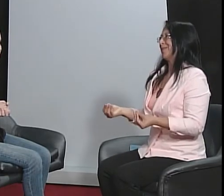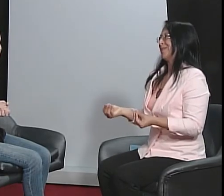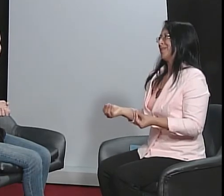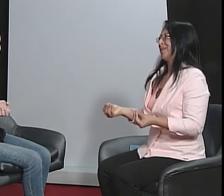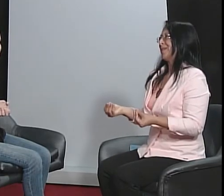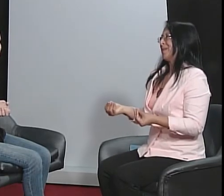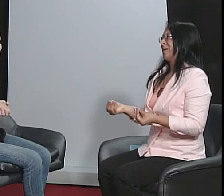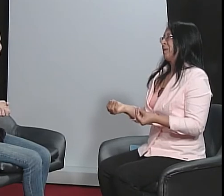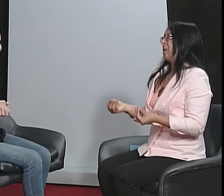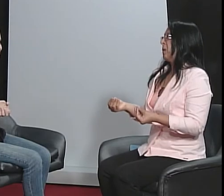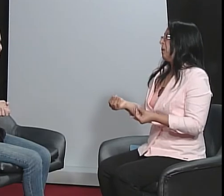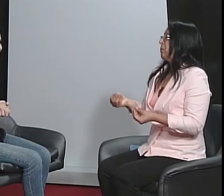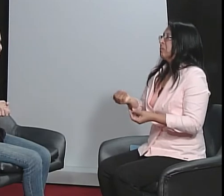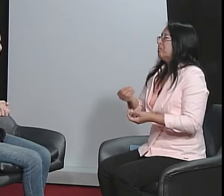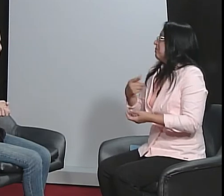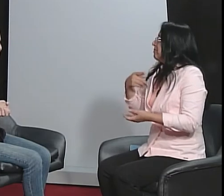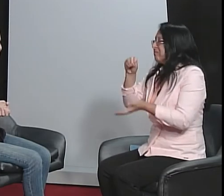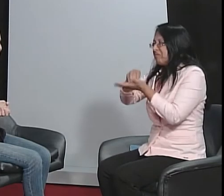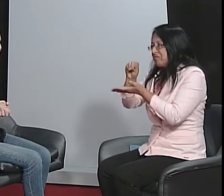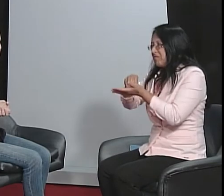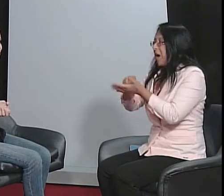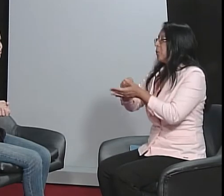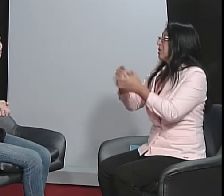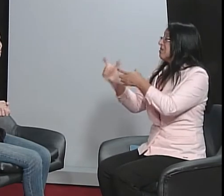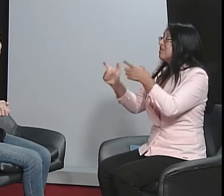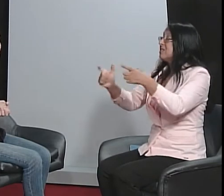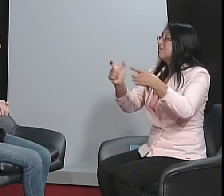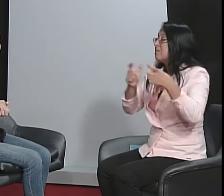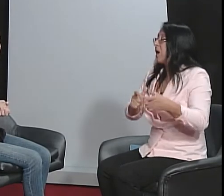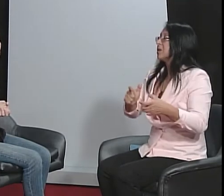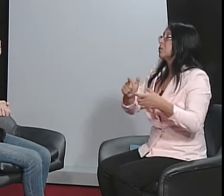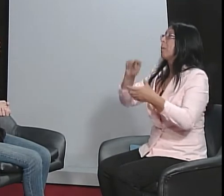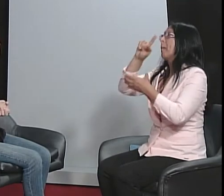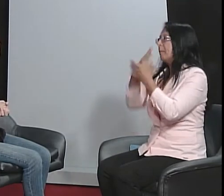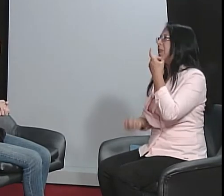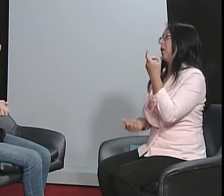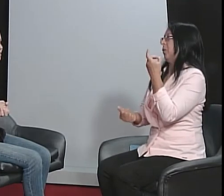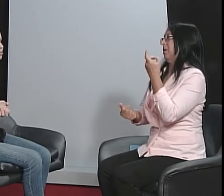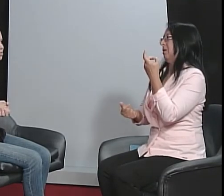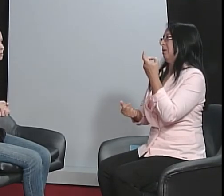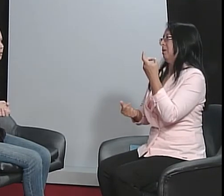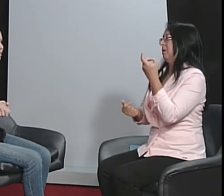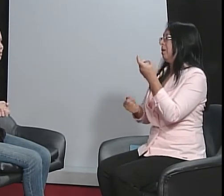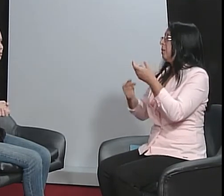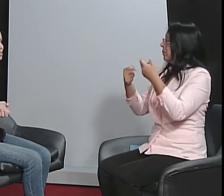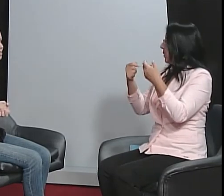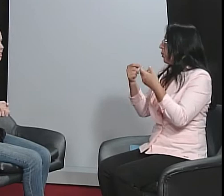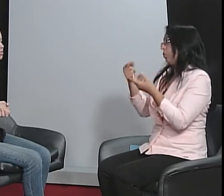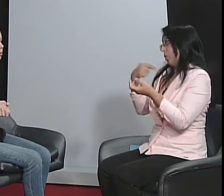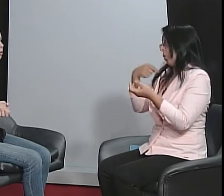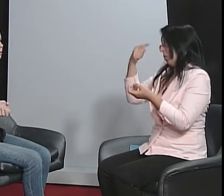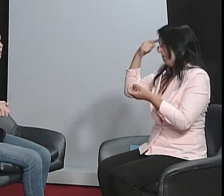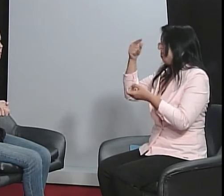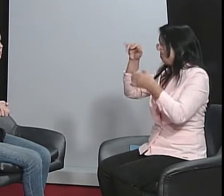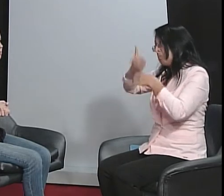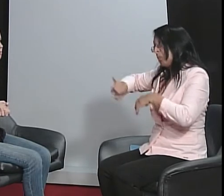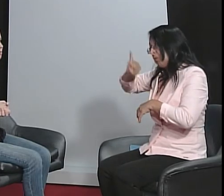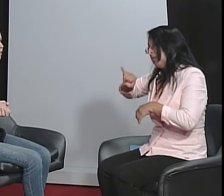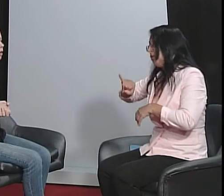É muito, né? É muito surdo. Falta espaços bilingües. Este é o problema. Eu